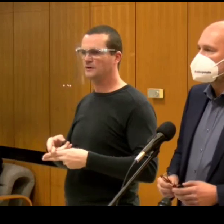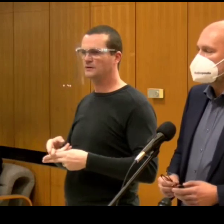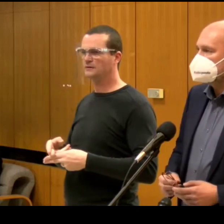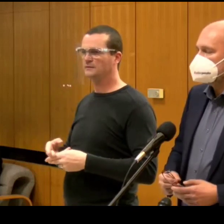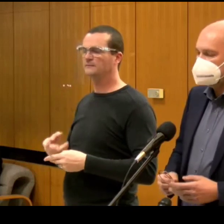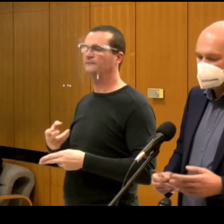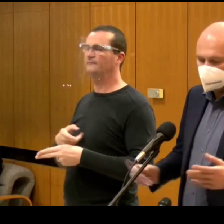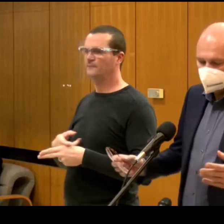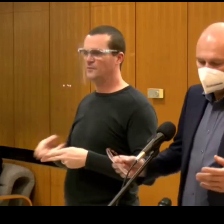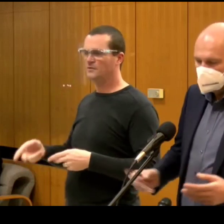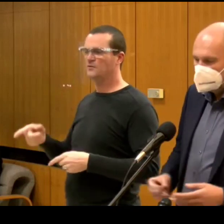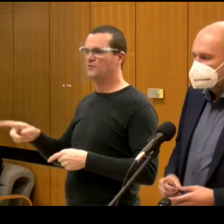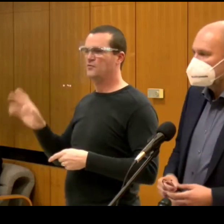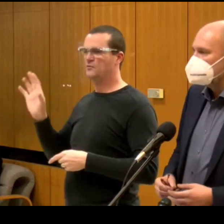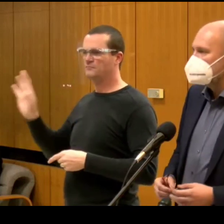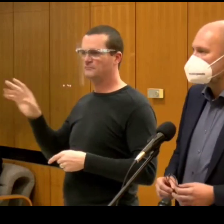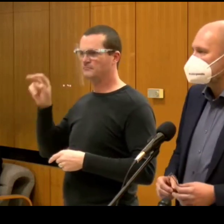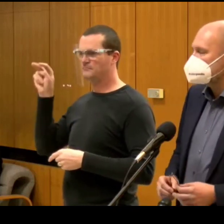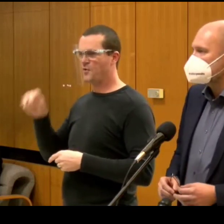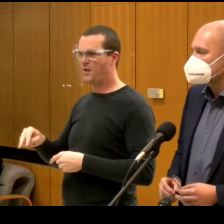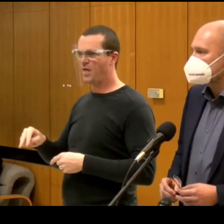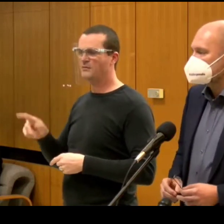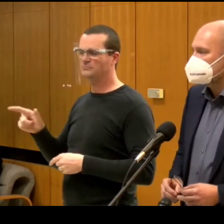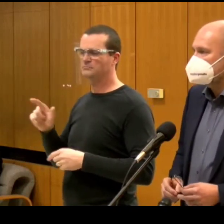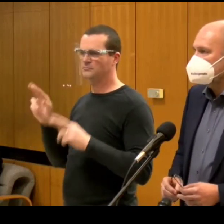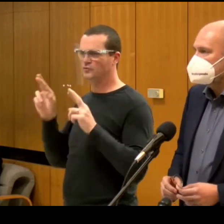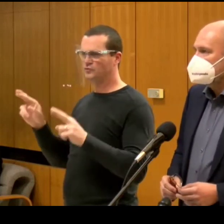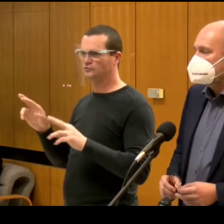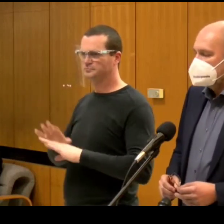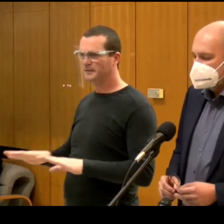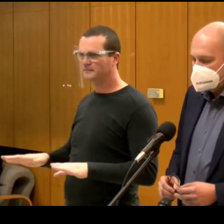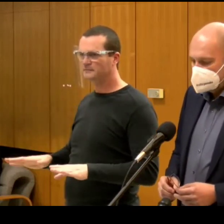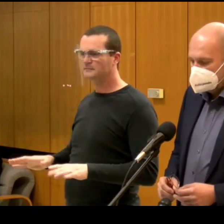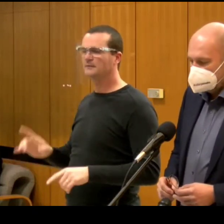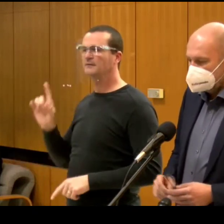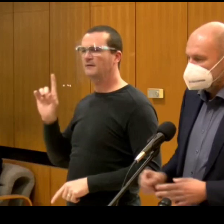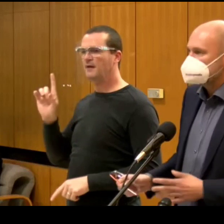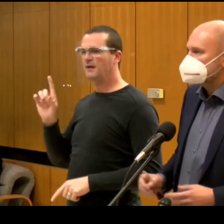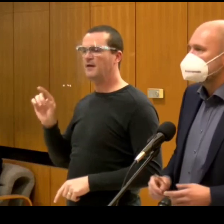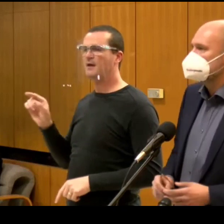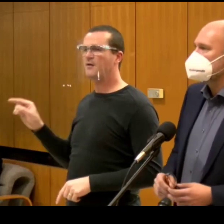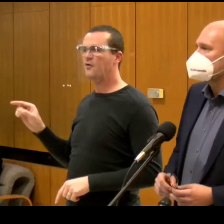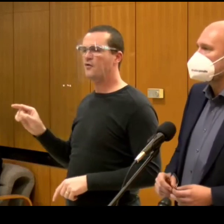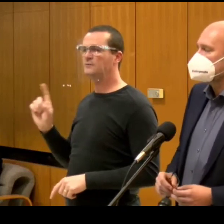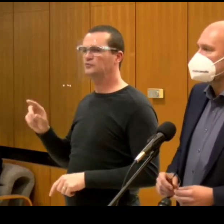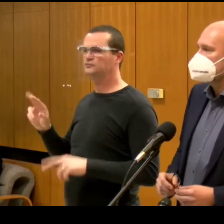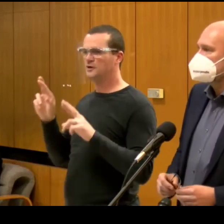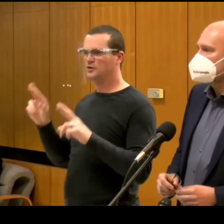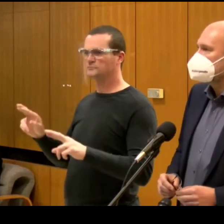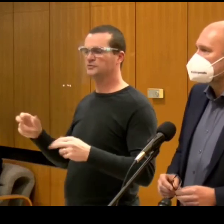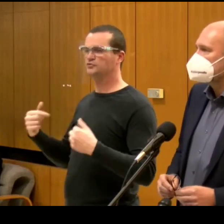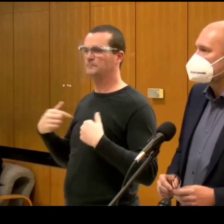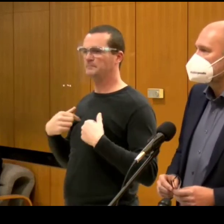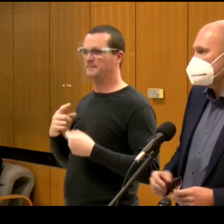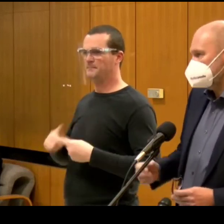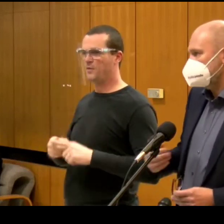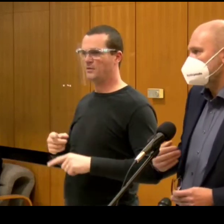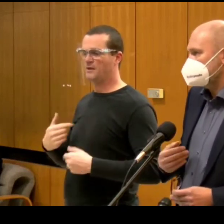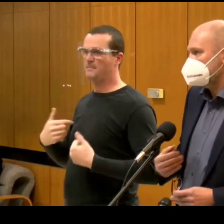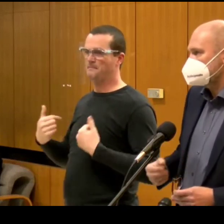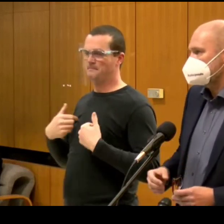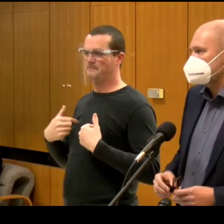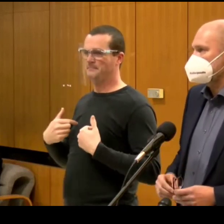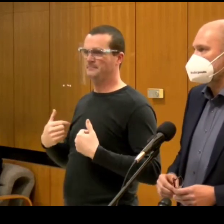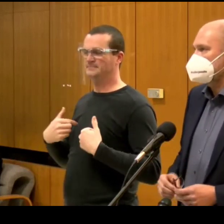V poriadku je to ich pohľad, ktorý rešpektujem, ale oni zase musia rešpektovať, že my, politici, alebo